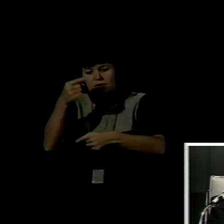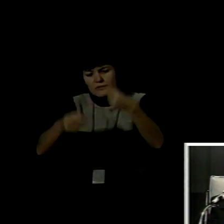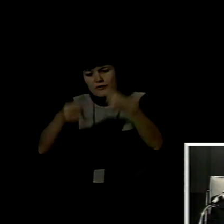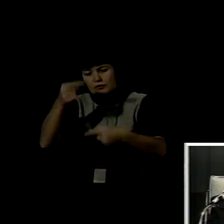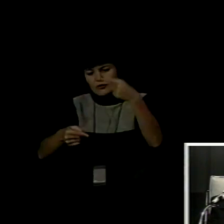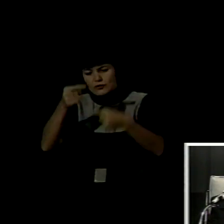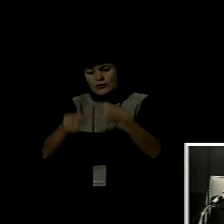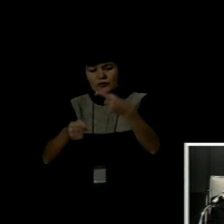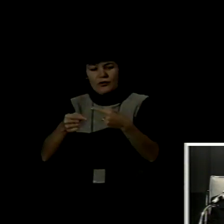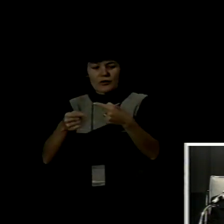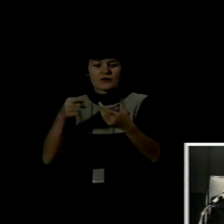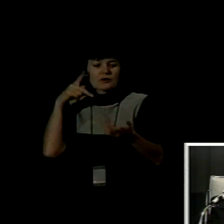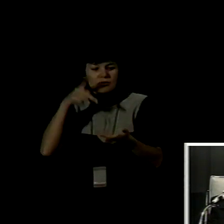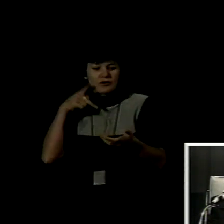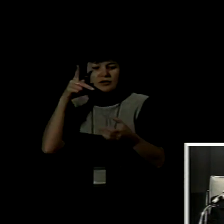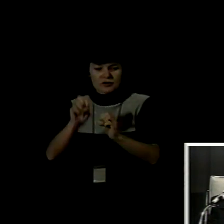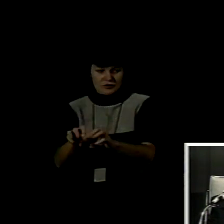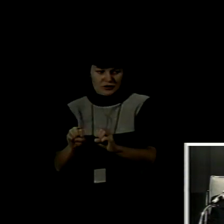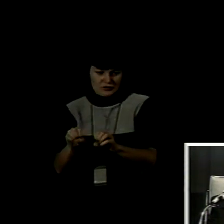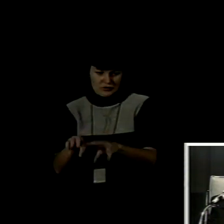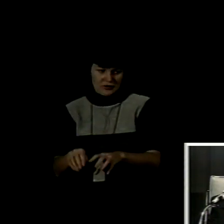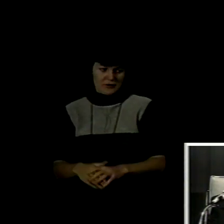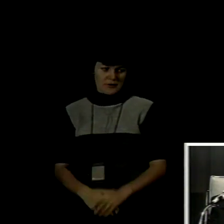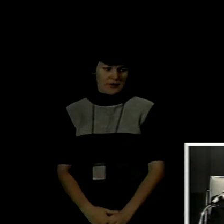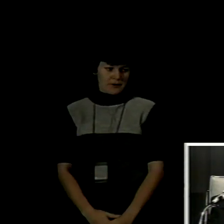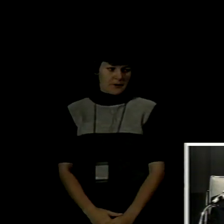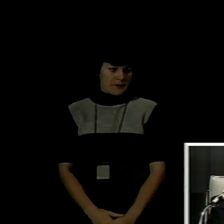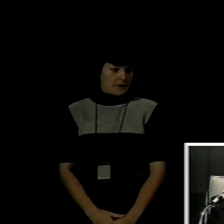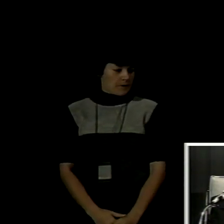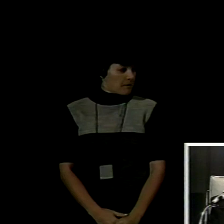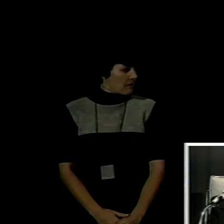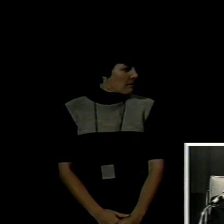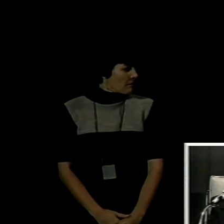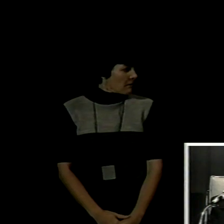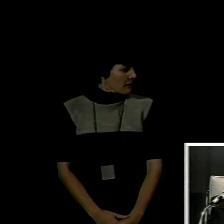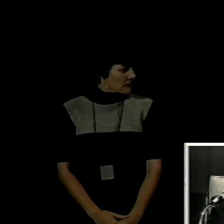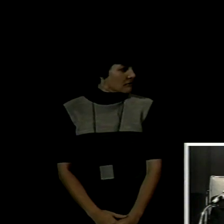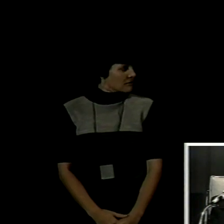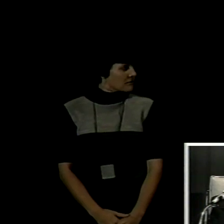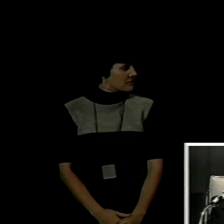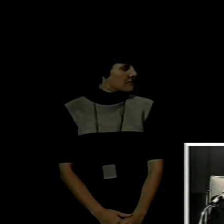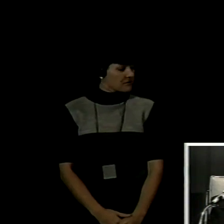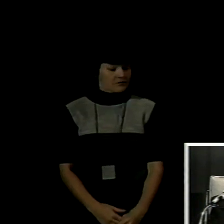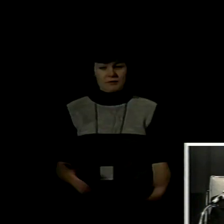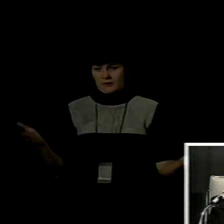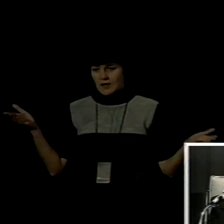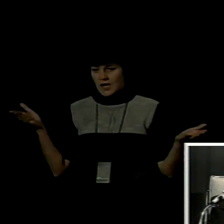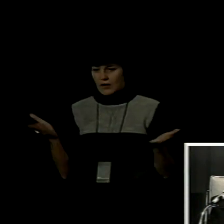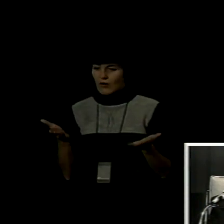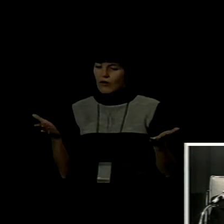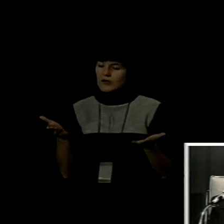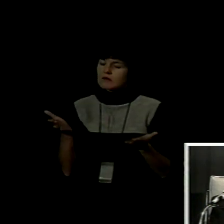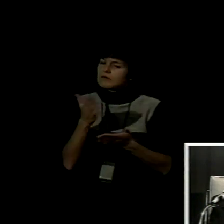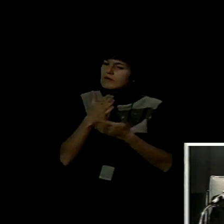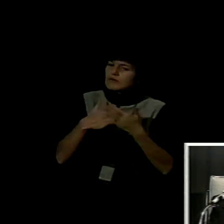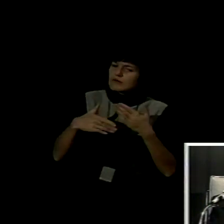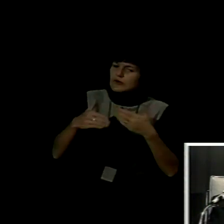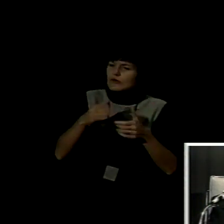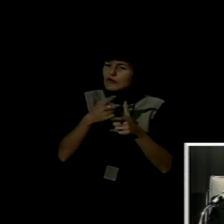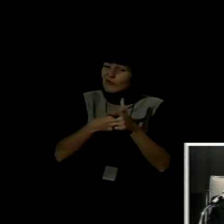Entonces, en relación a toda la problematización y desde el punto de vista del paradigma sociocrítico